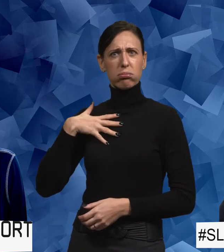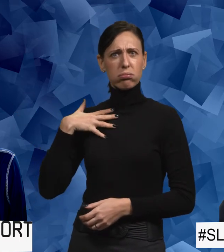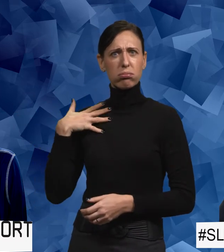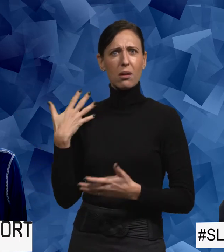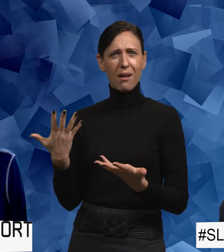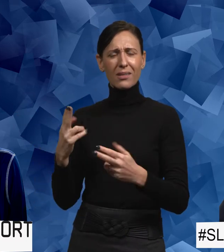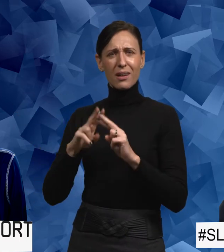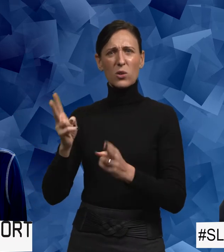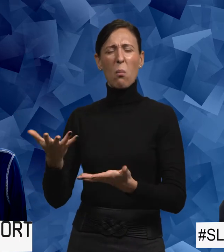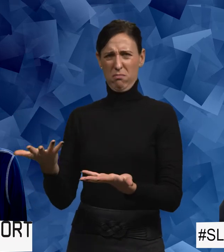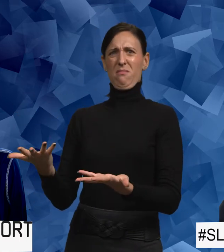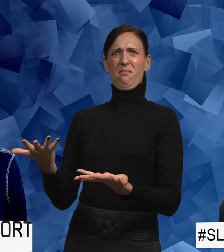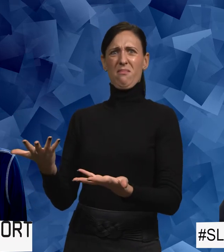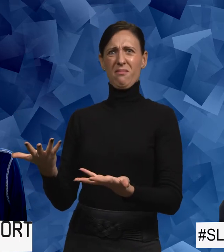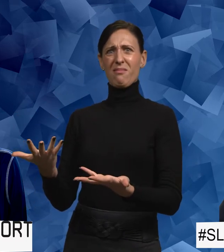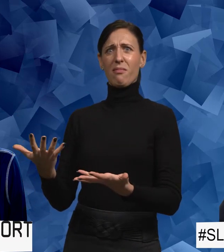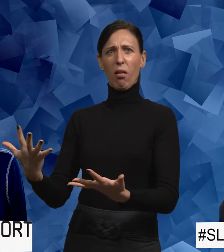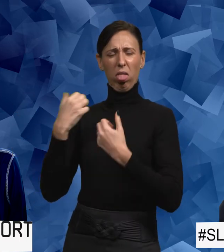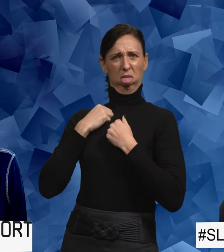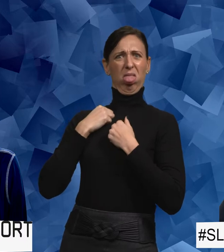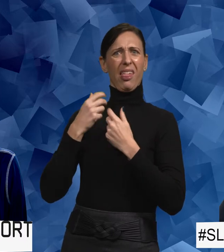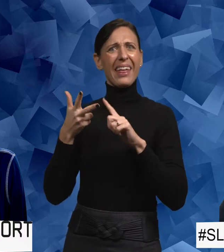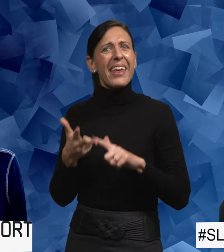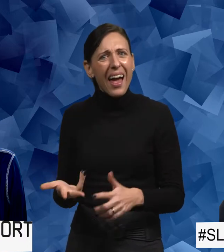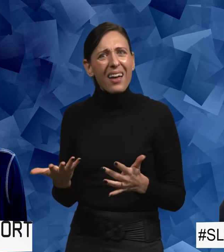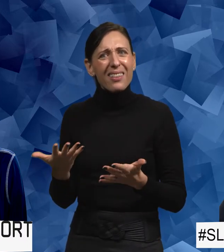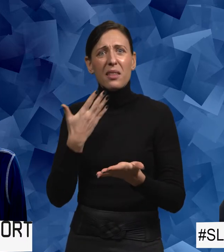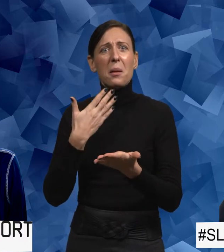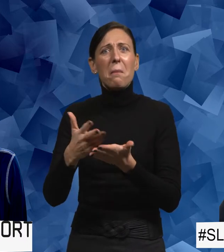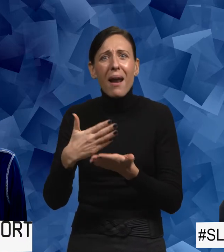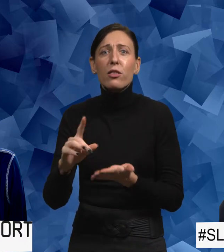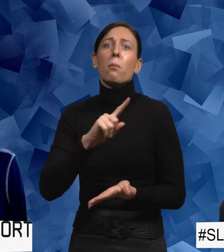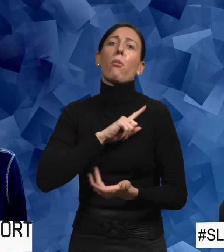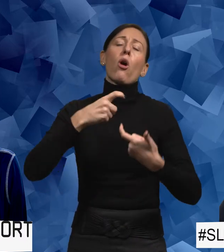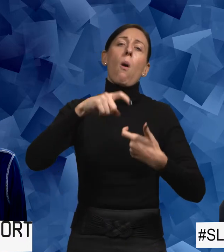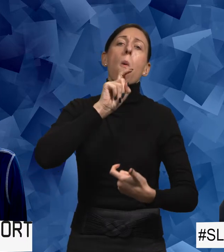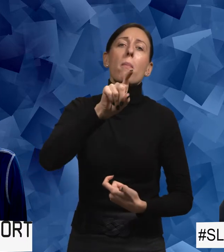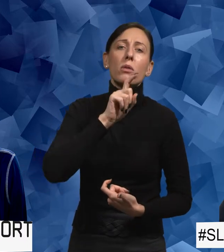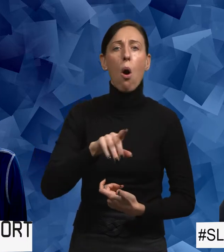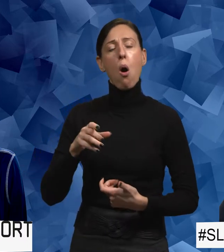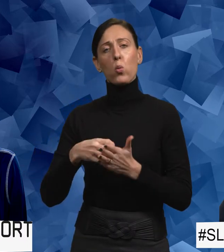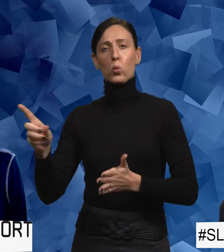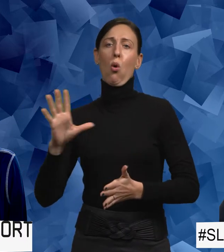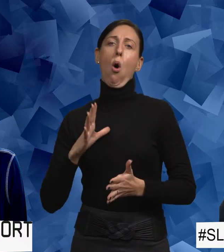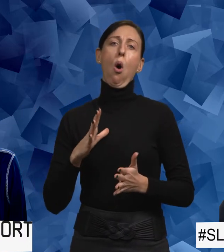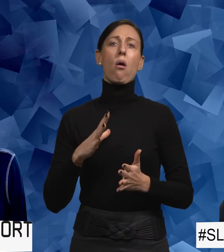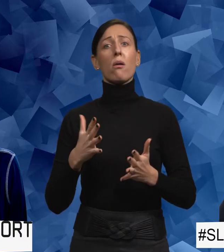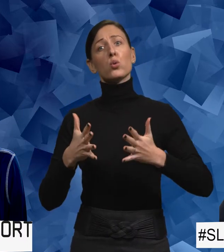och kände sig liksom påhoppade igen. Och berättade att det var mycket kommentar för att hon hade